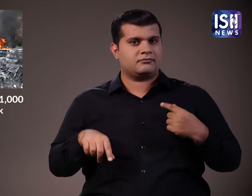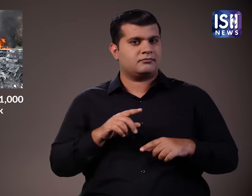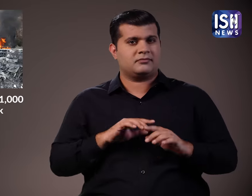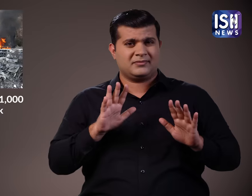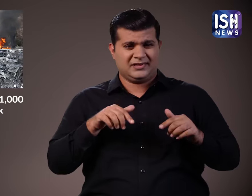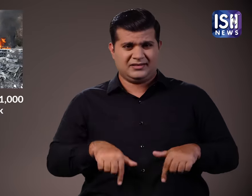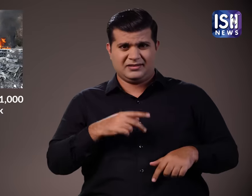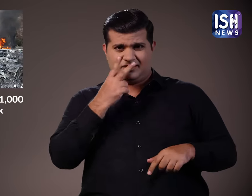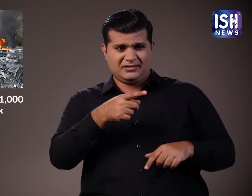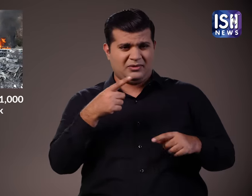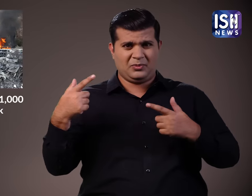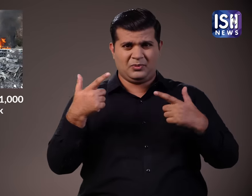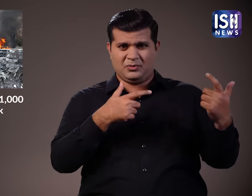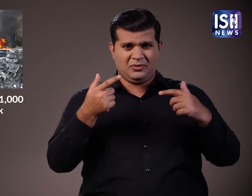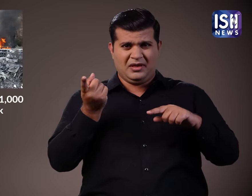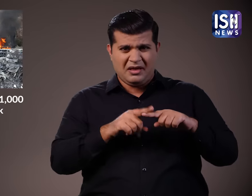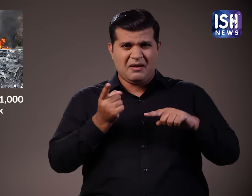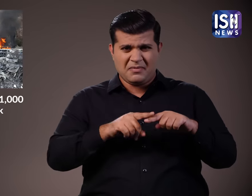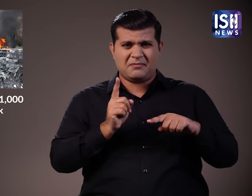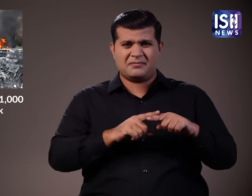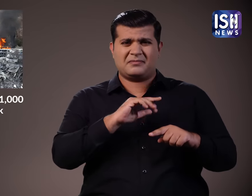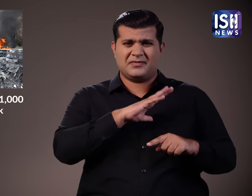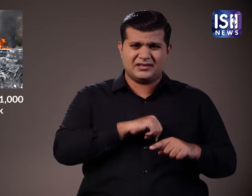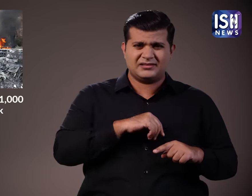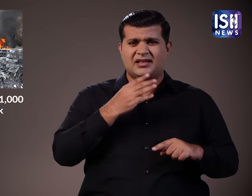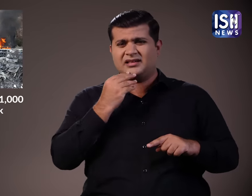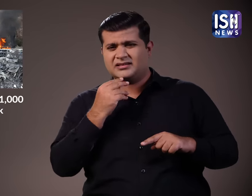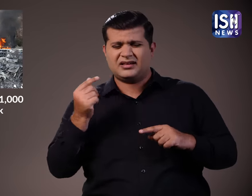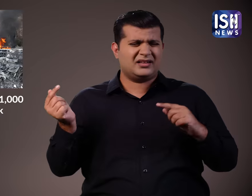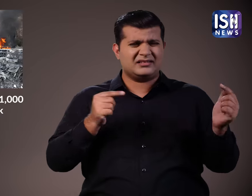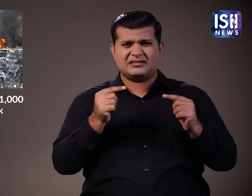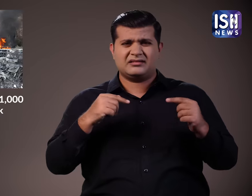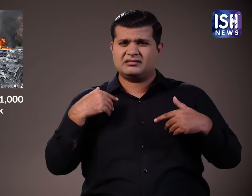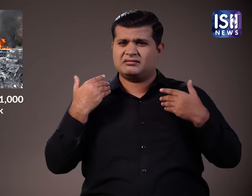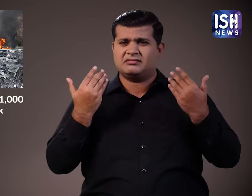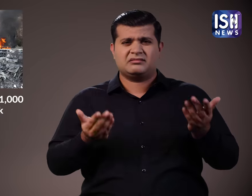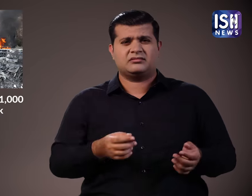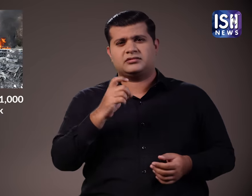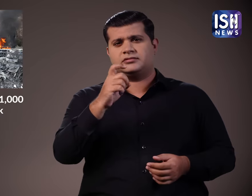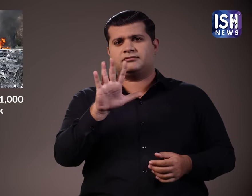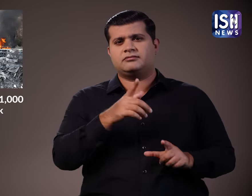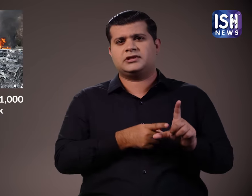इस्राइल और फिलिस्तीन के बीच पिछले 75 सालों से संगर्ष जारी है